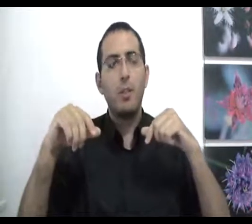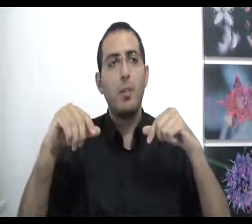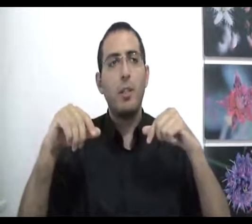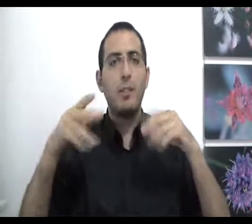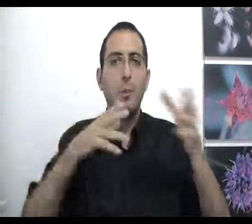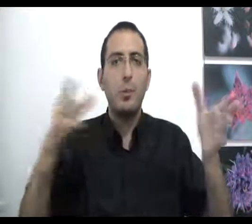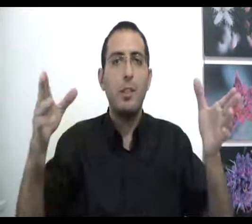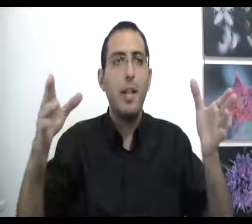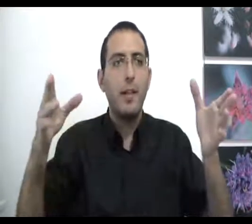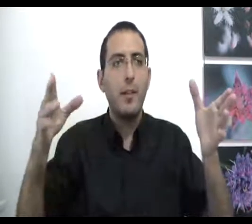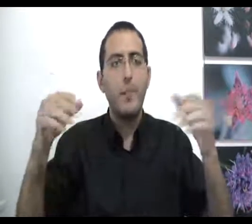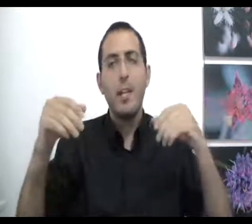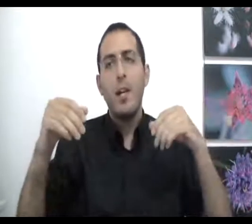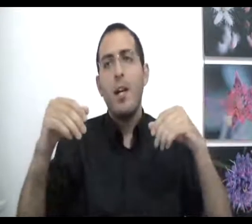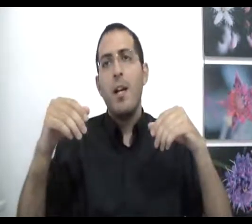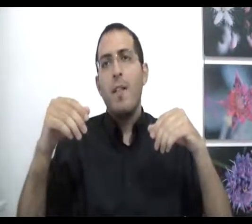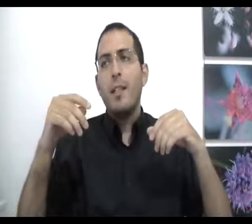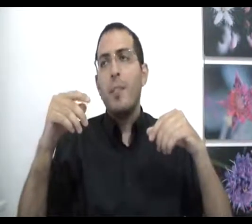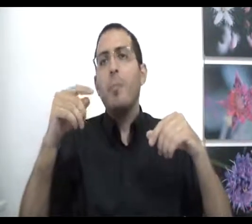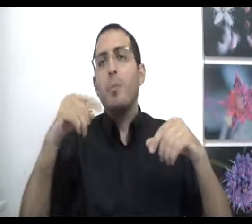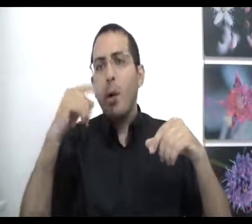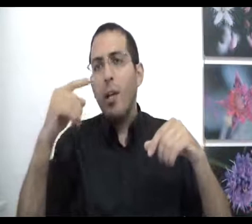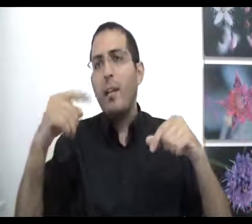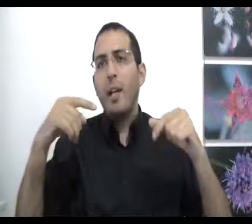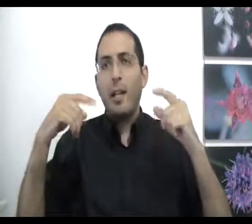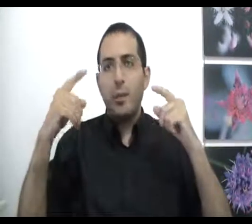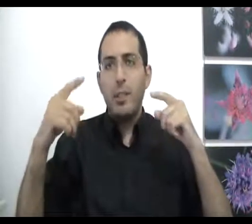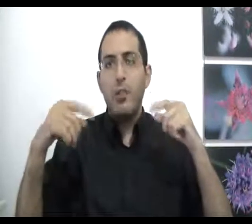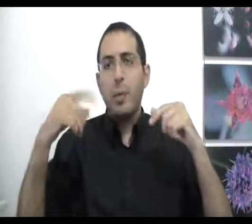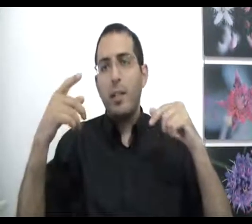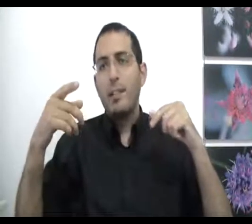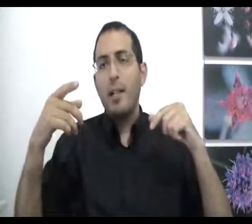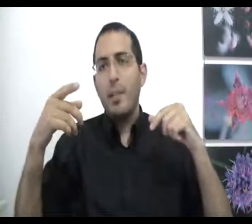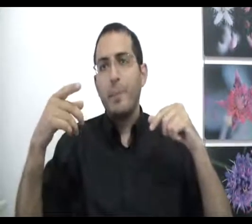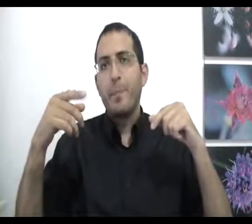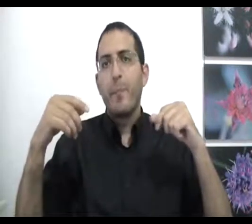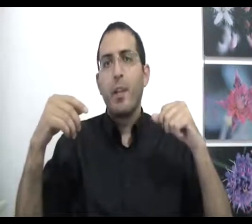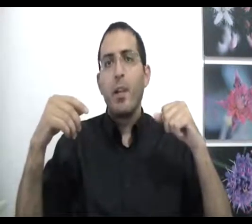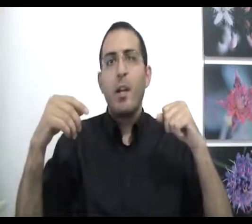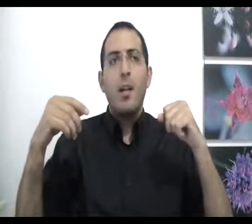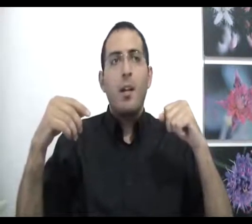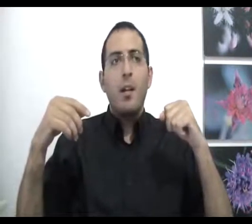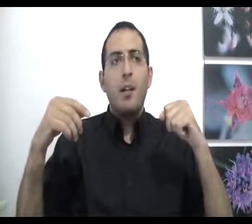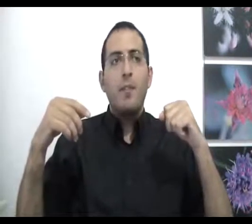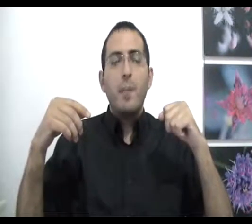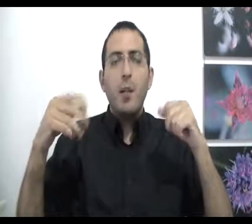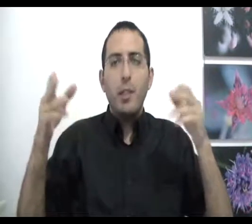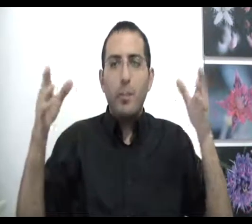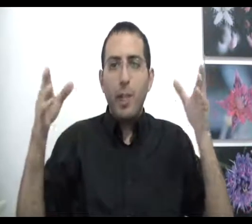לשמוע את ההרצאה הוא פשוט ילך והאדם בכל רגע ורגע רוצה לשמוע את ההרצאה ואם אנחנו נתבונן